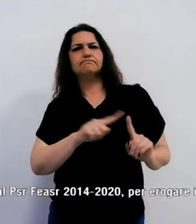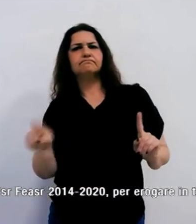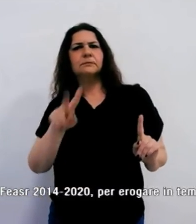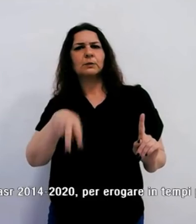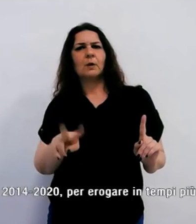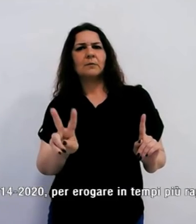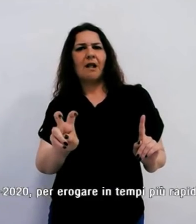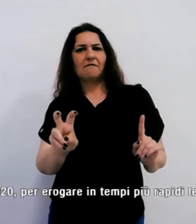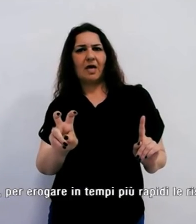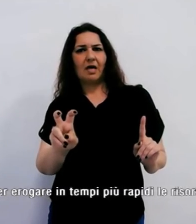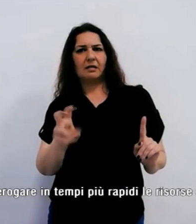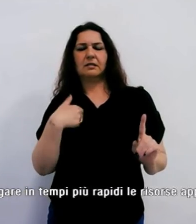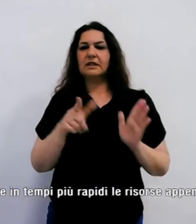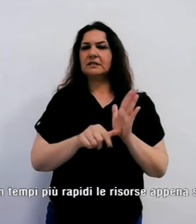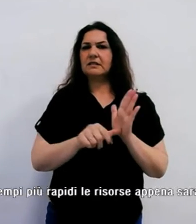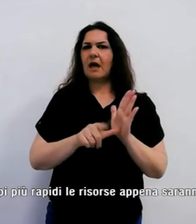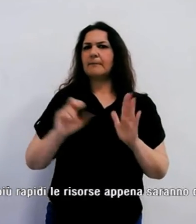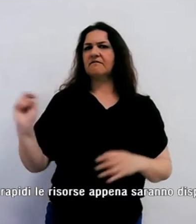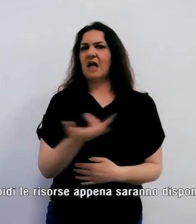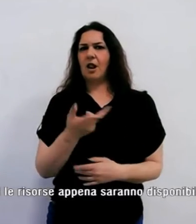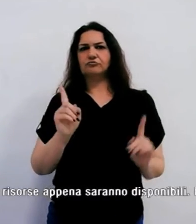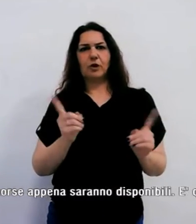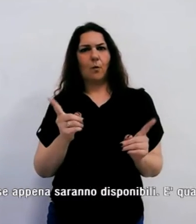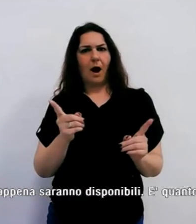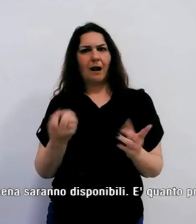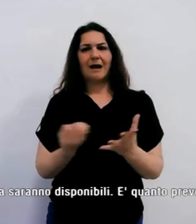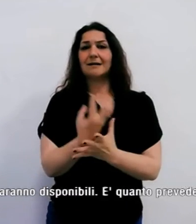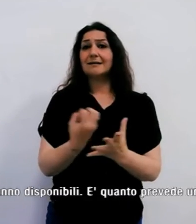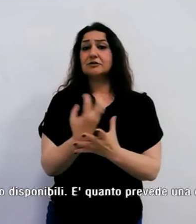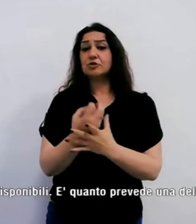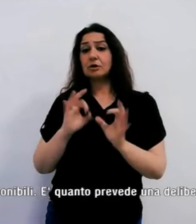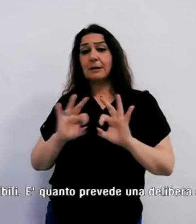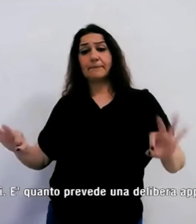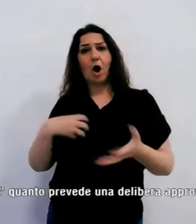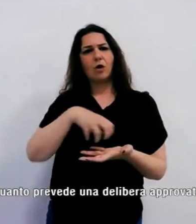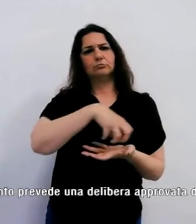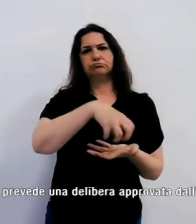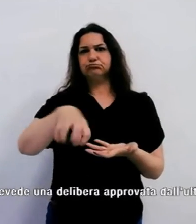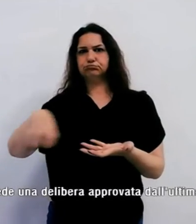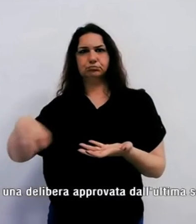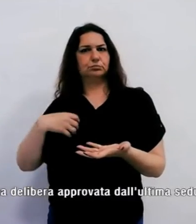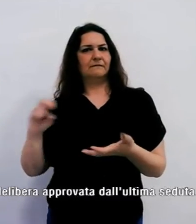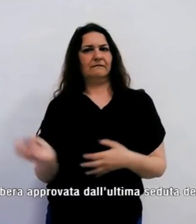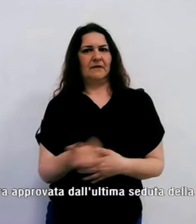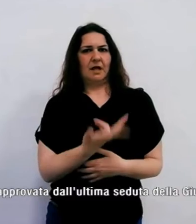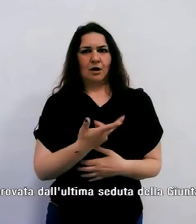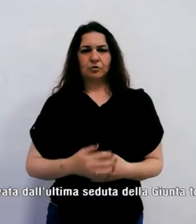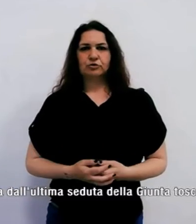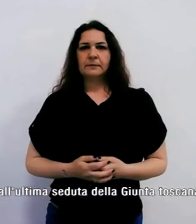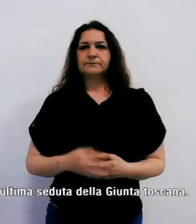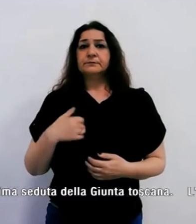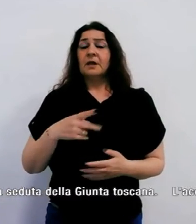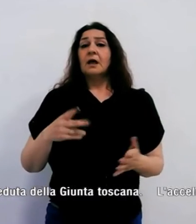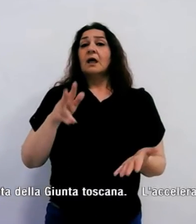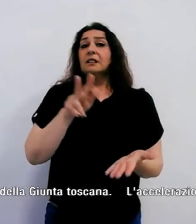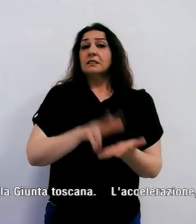tempi più rapidi le risorse appena saranno disponibili, è quanto prevede una delibera approvata